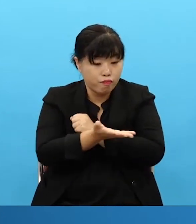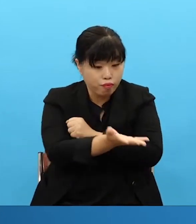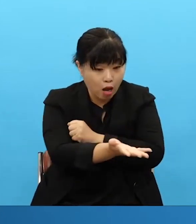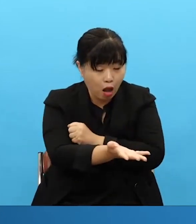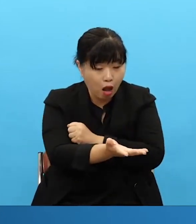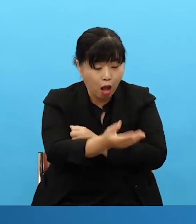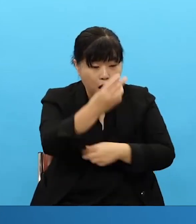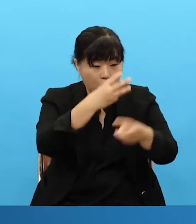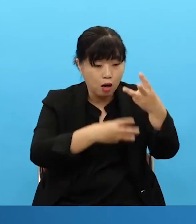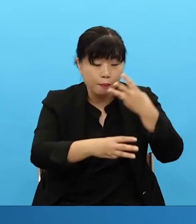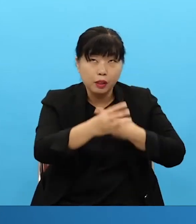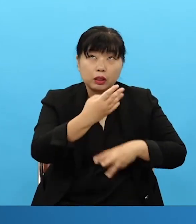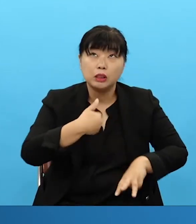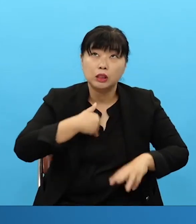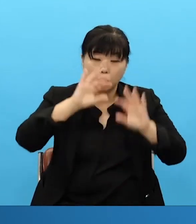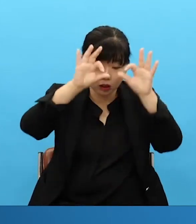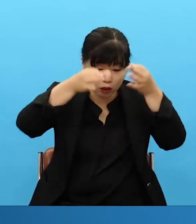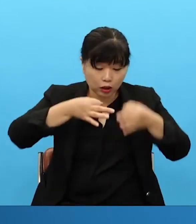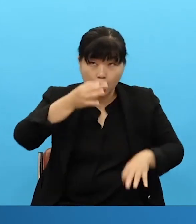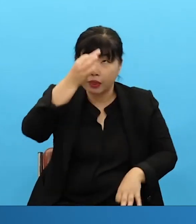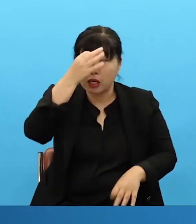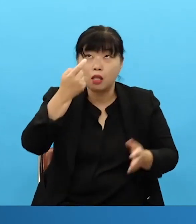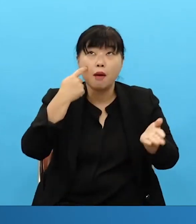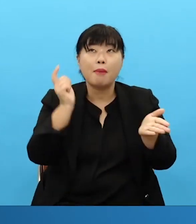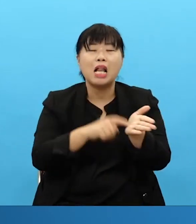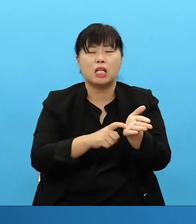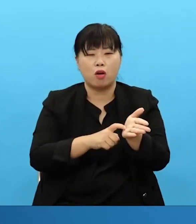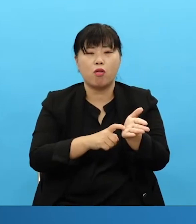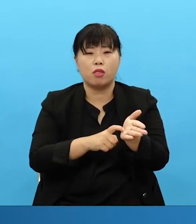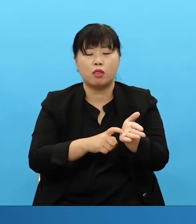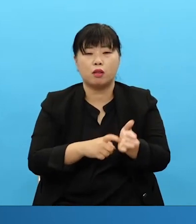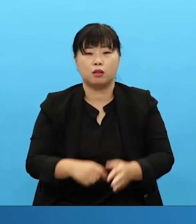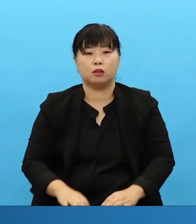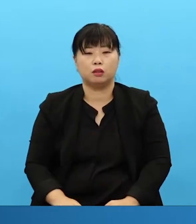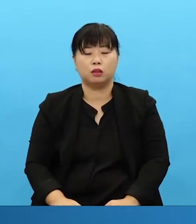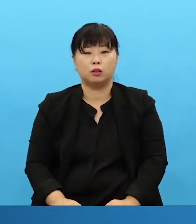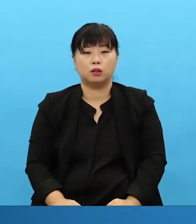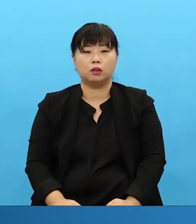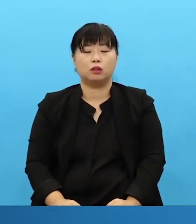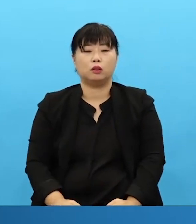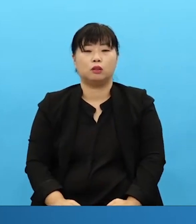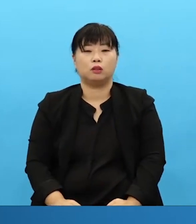And so in the age of the three-day weekend if you simply relay what you have this will take place.